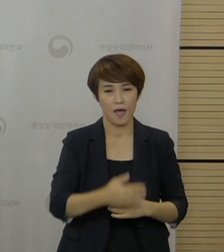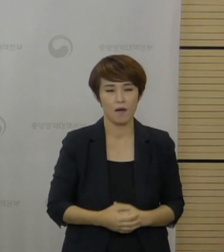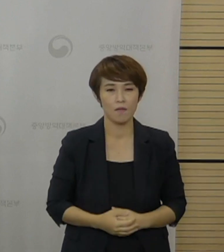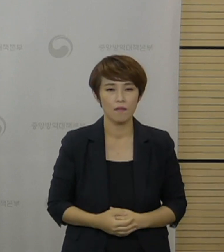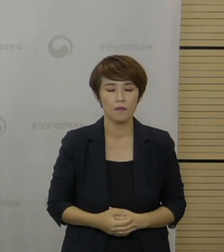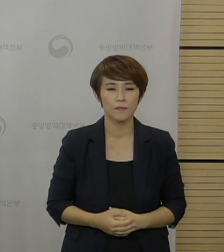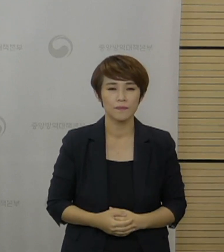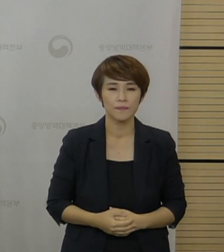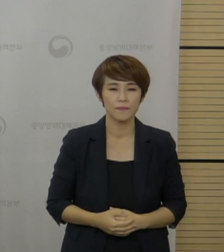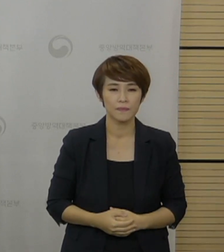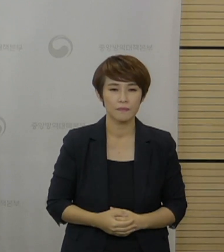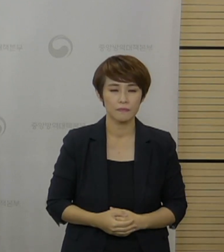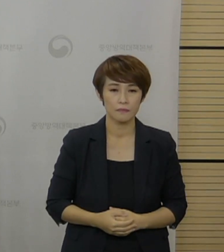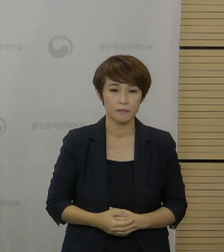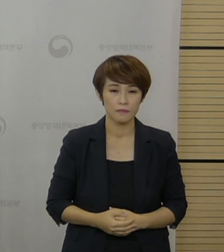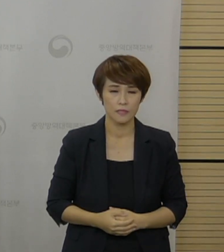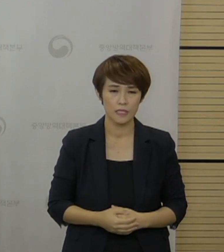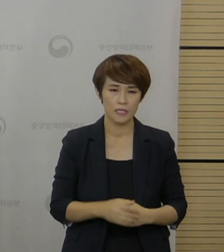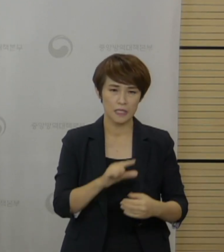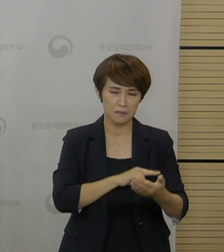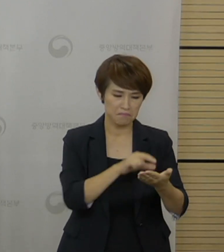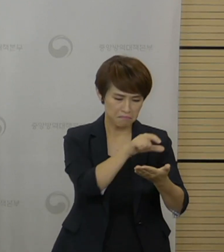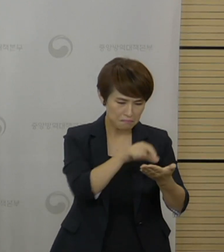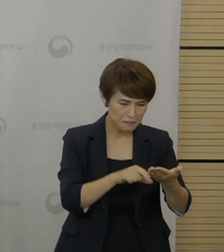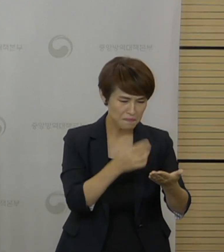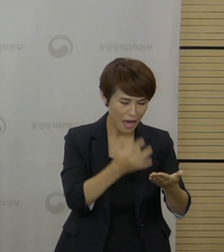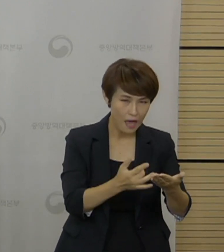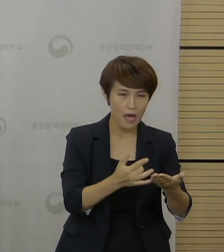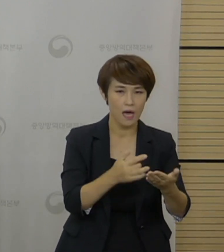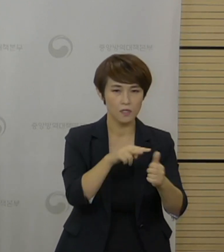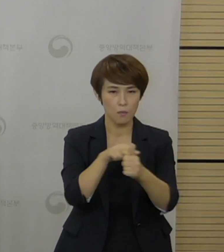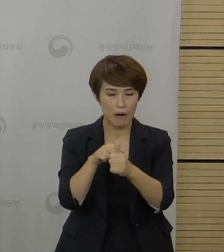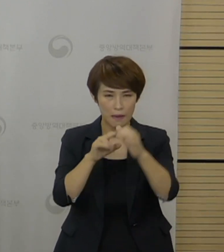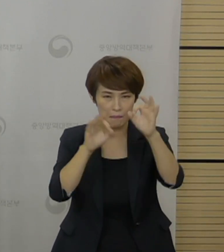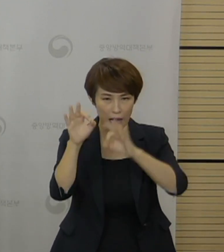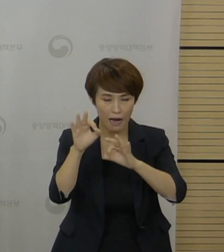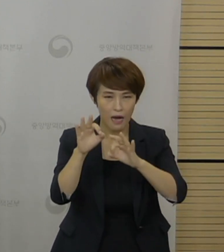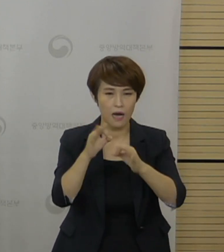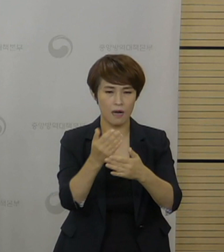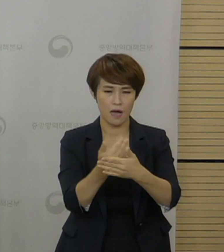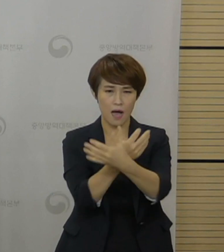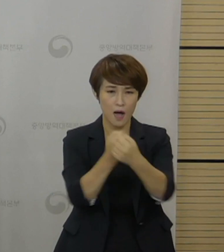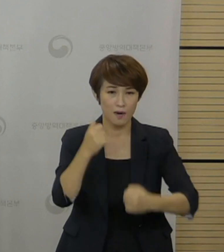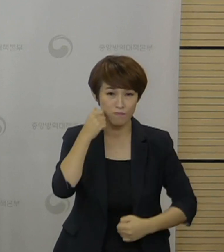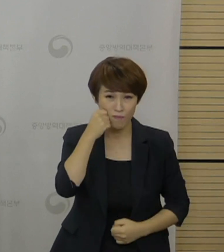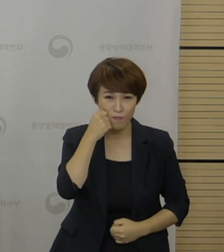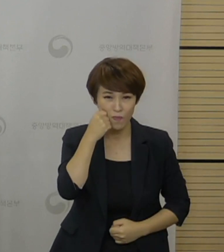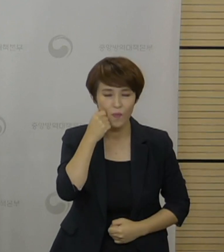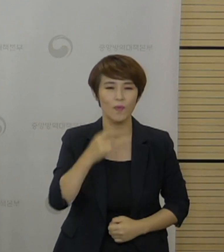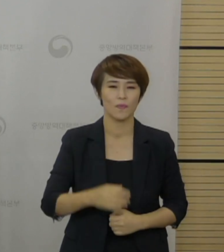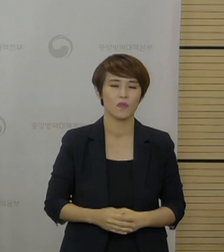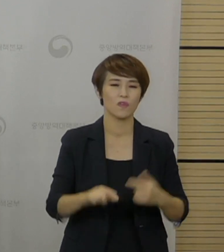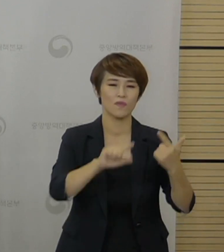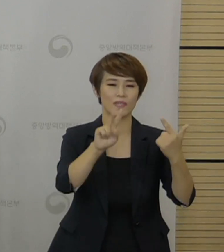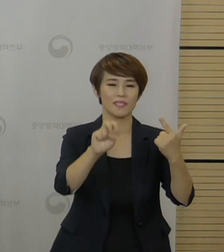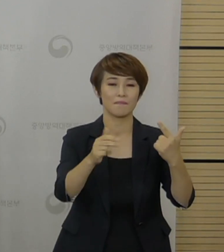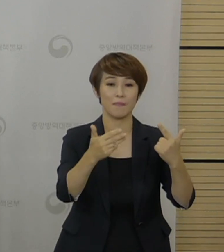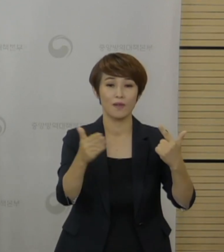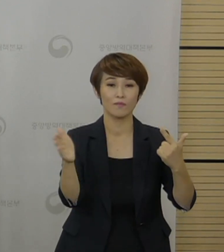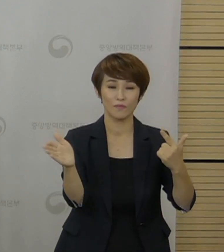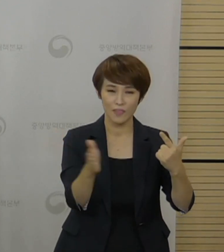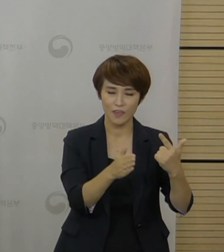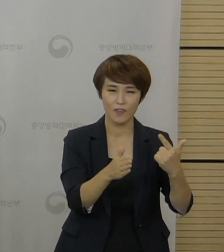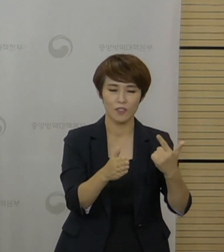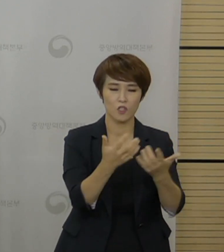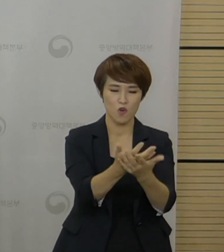불구하고 명단 누락이나 정보 오류 등으로 사전예약이 어려우신 분들은 6월 28일부터 증빙서류를 가지고